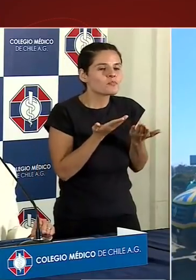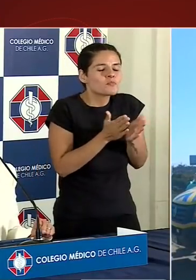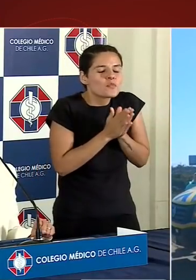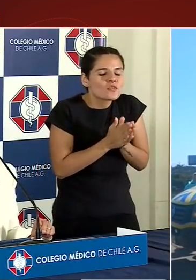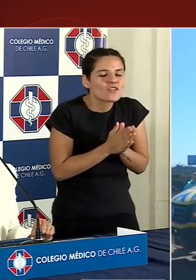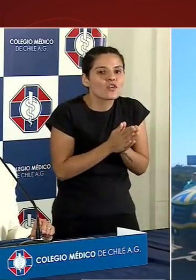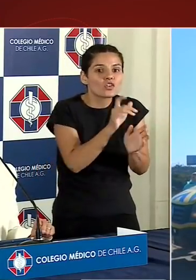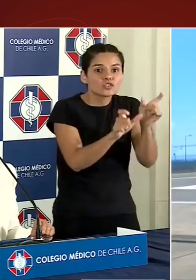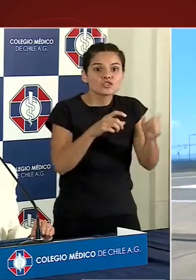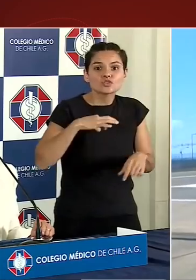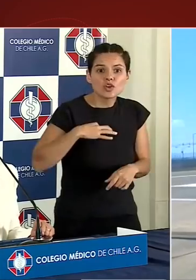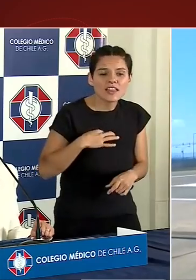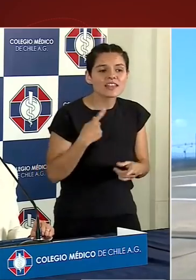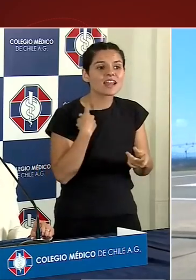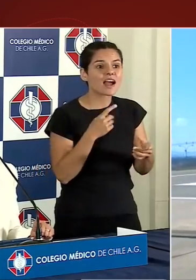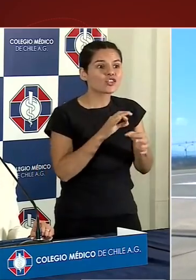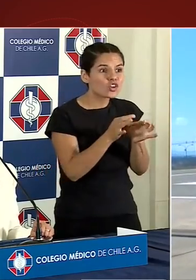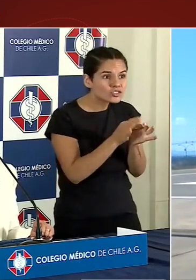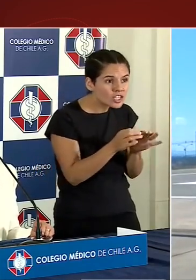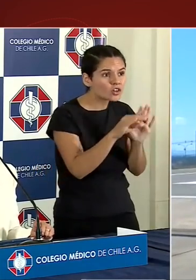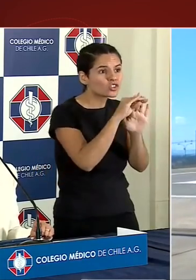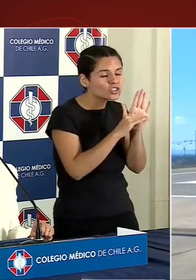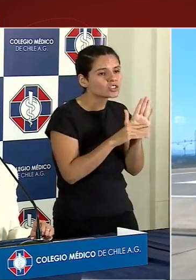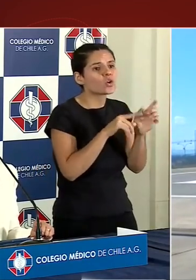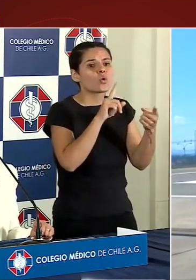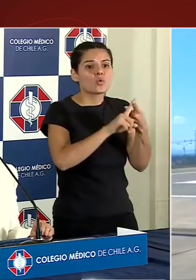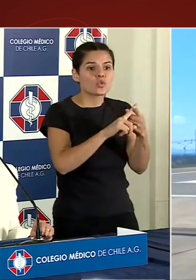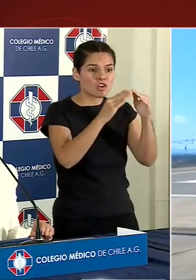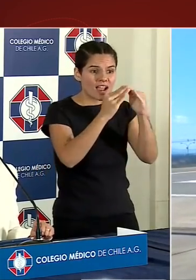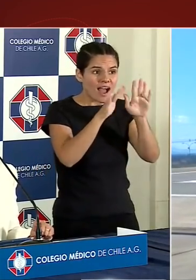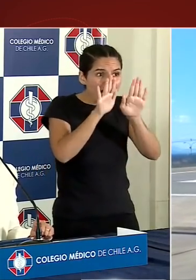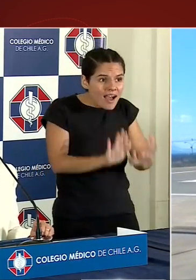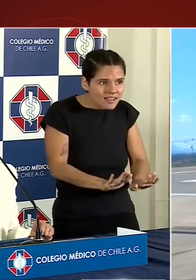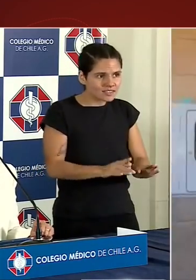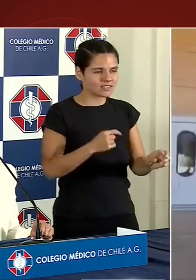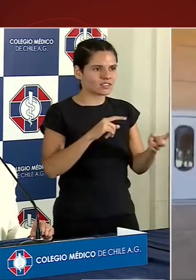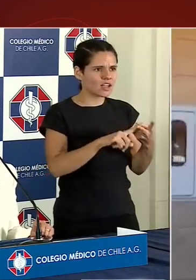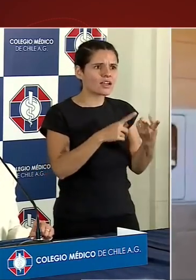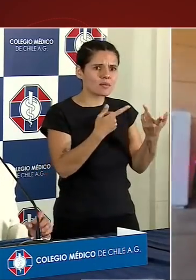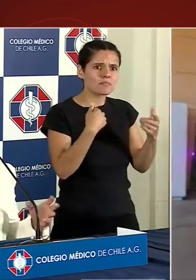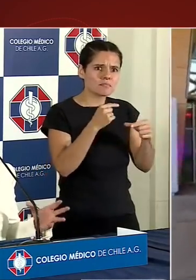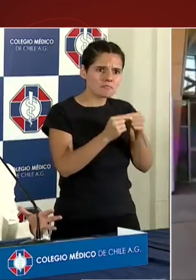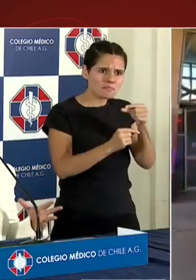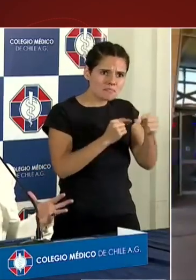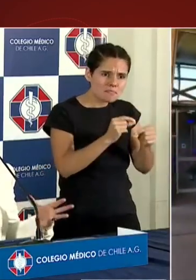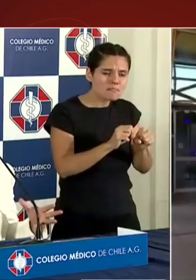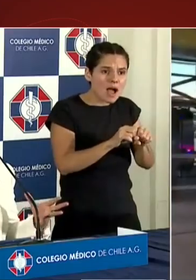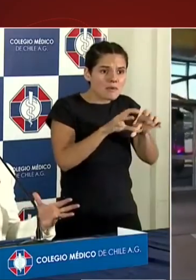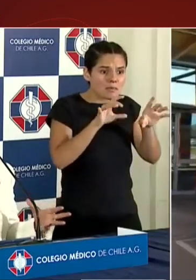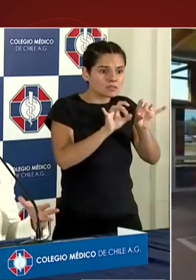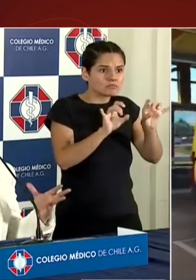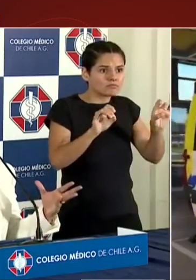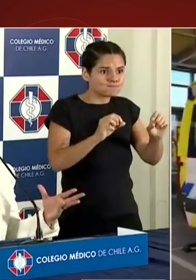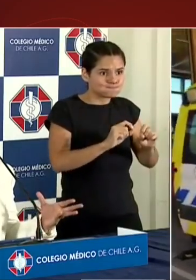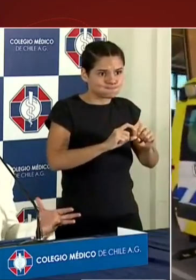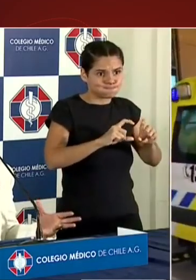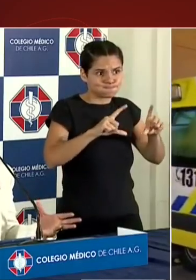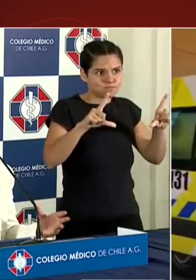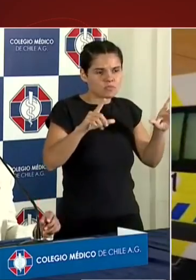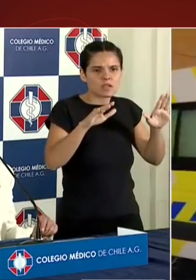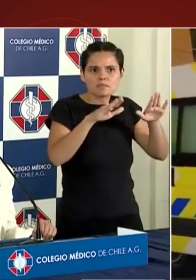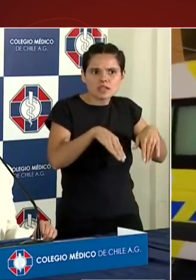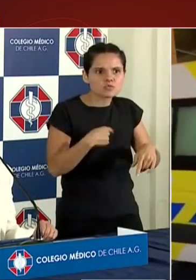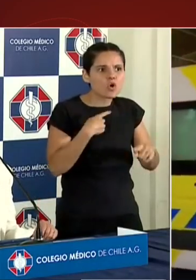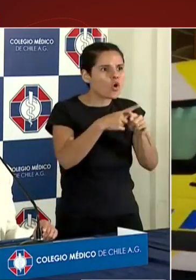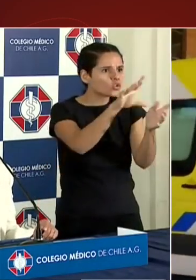a seguir estas recomendaciones, a quedarse en la casa. Han ido aumentando los casos, tal cual como ha ocurrido